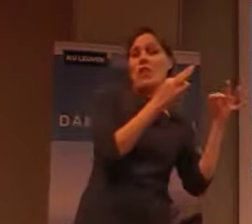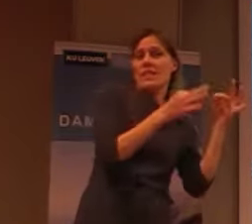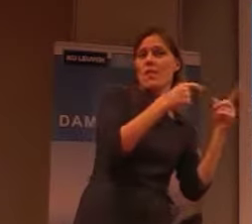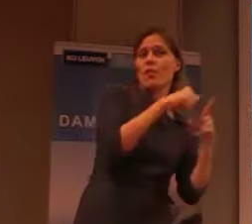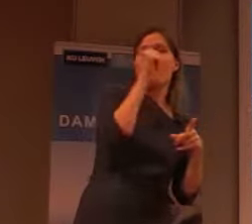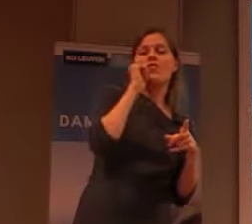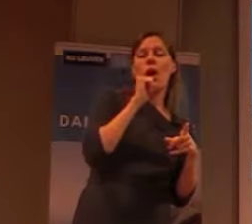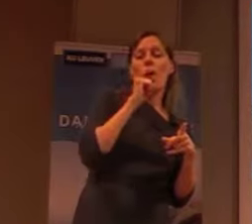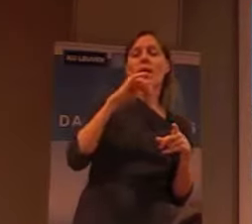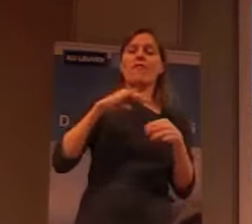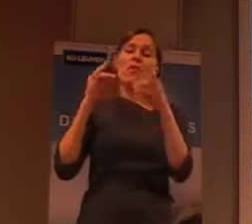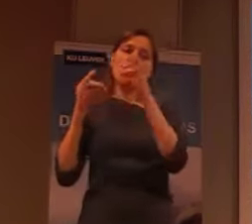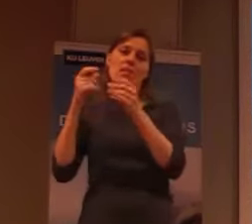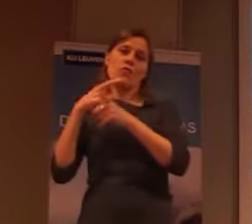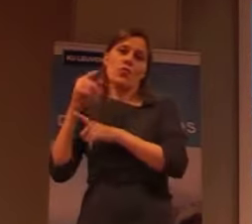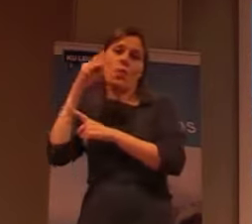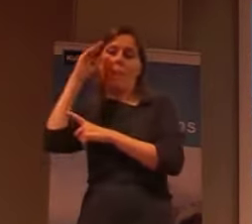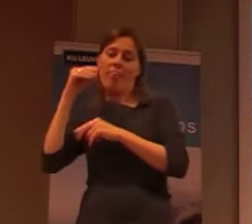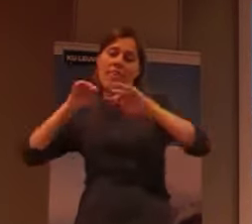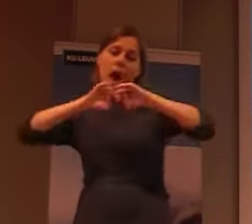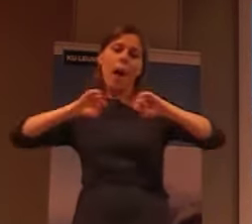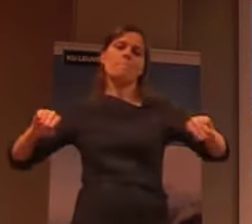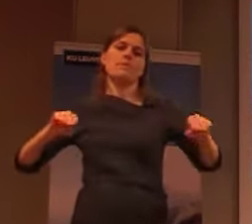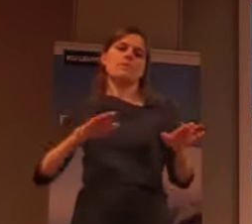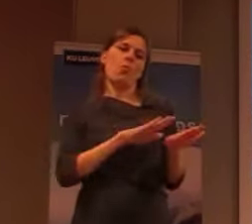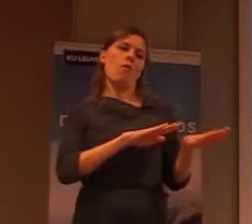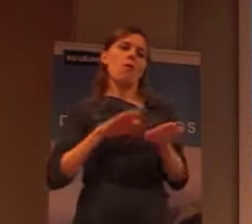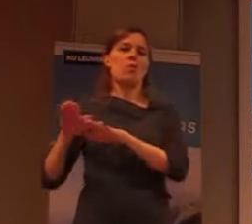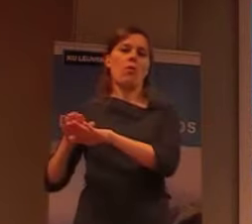En kerstfeestjes voor de vrouwen apart georganiseerd.